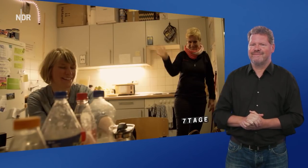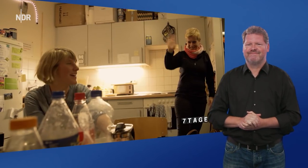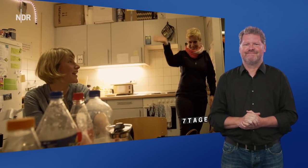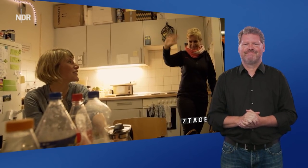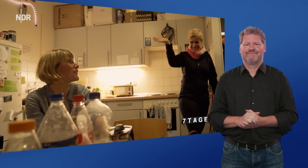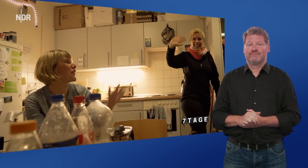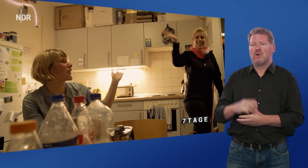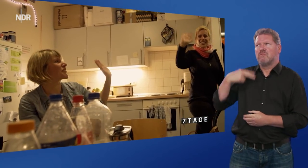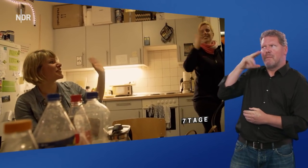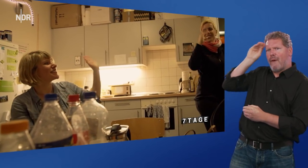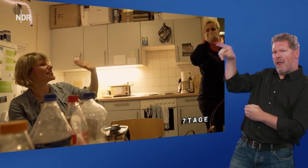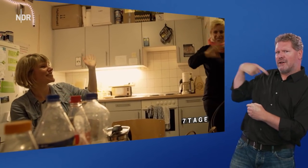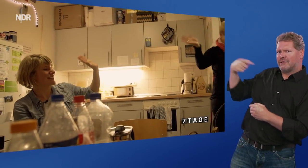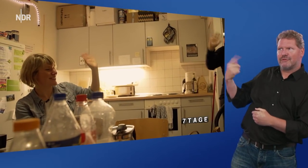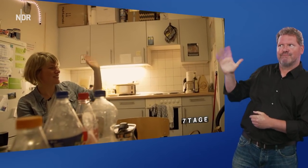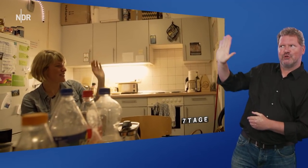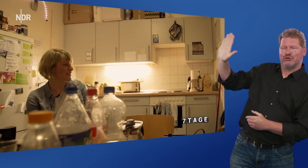Alles klar, hören uns, Tschüss, schönen Abend. Tschüss.